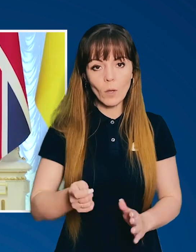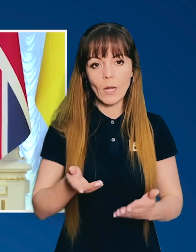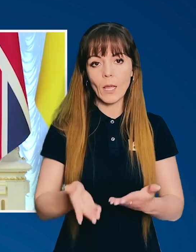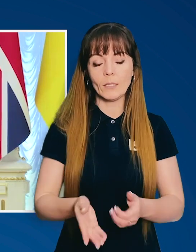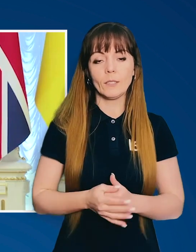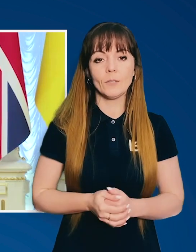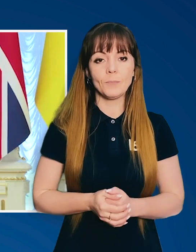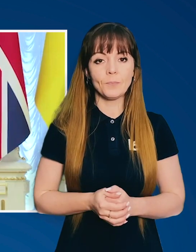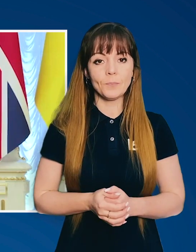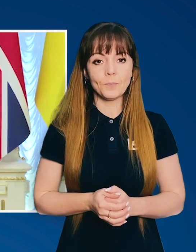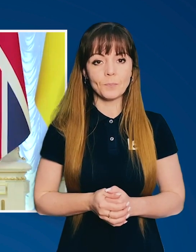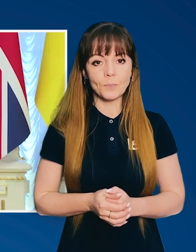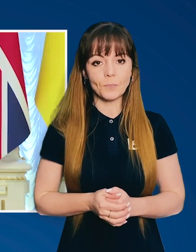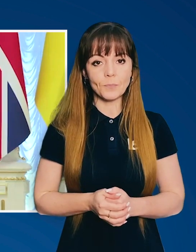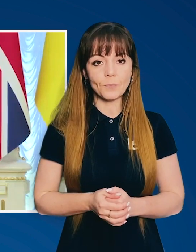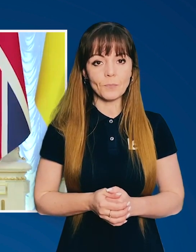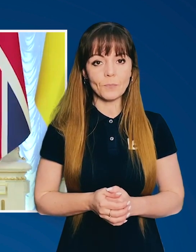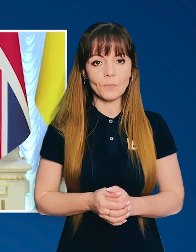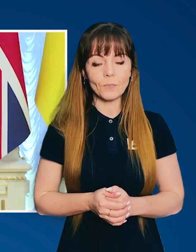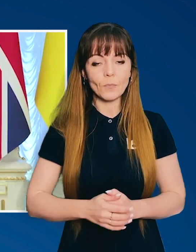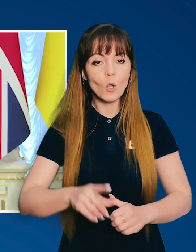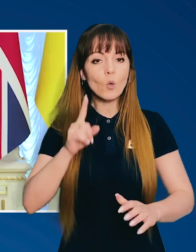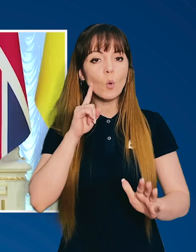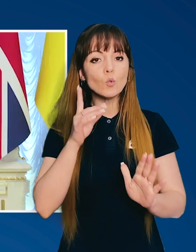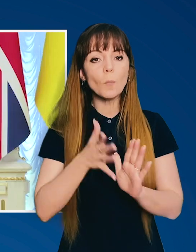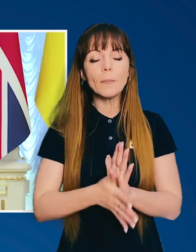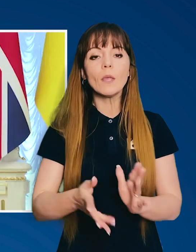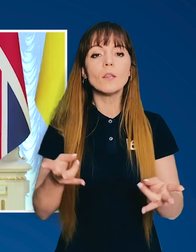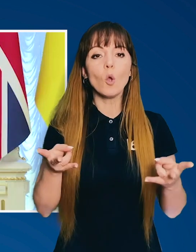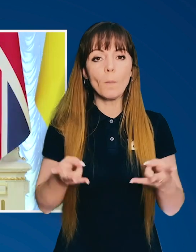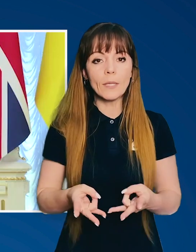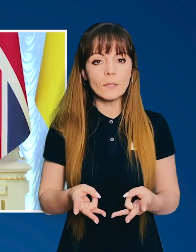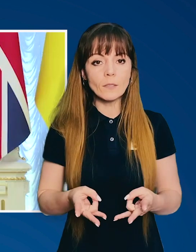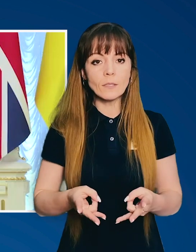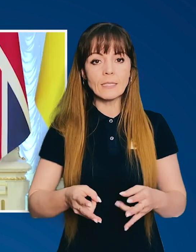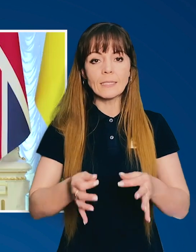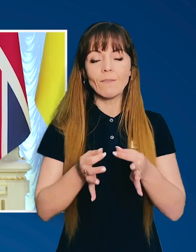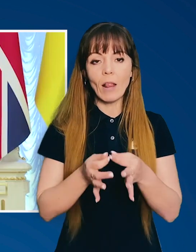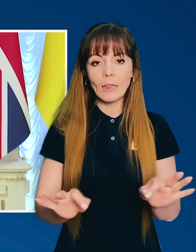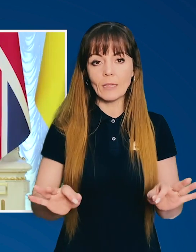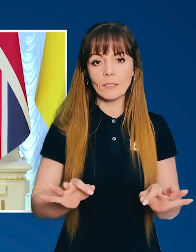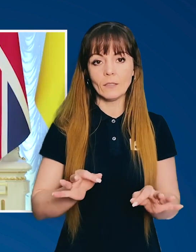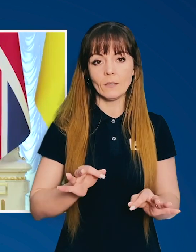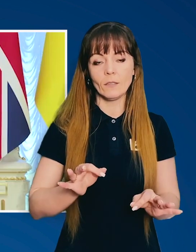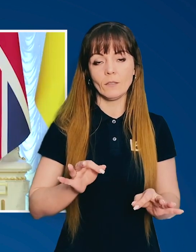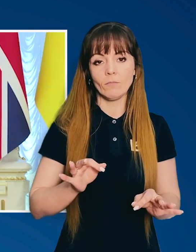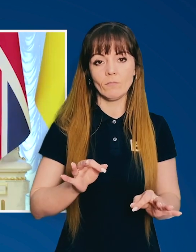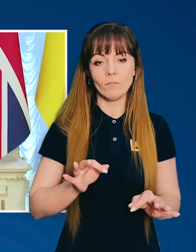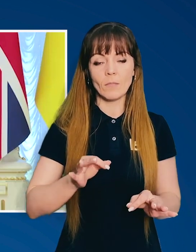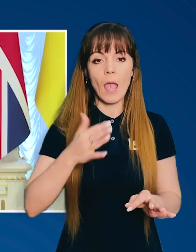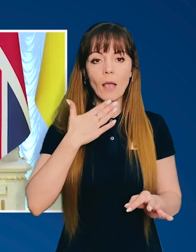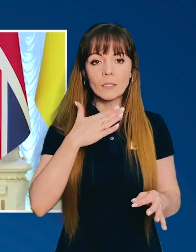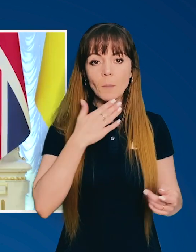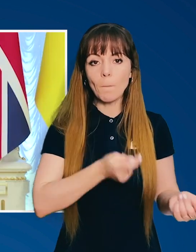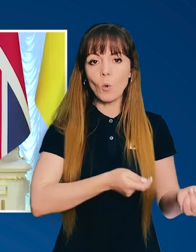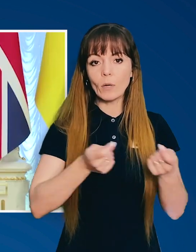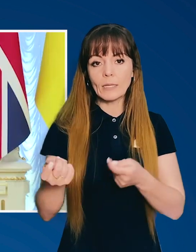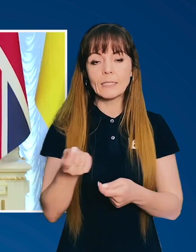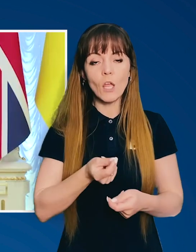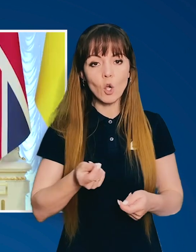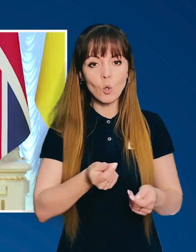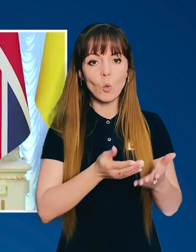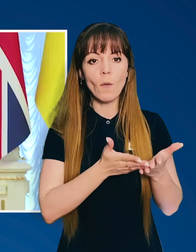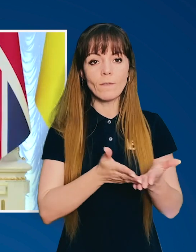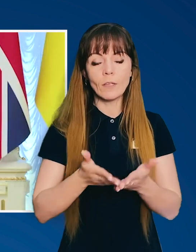фінансової підтримки України. Ми розуміємо необхідність звільнити в експорт